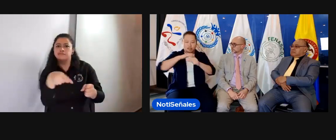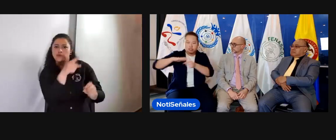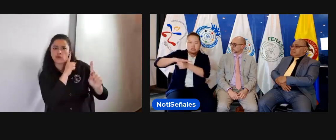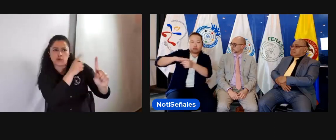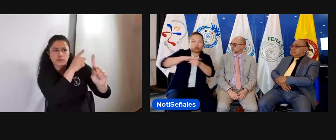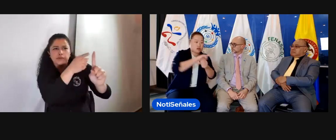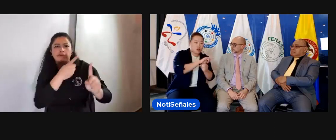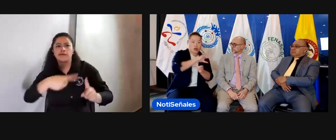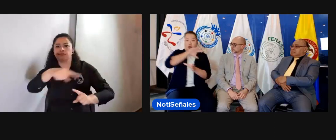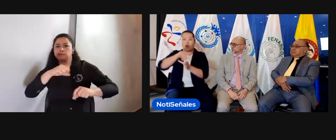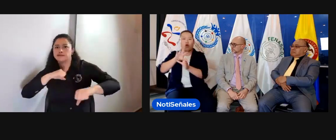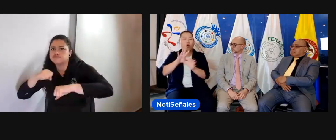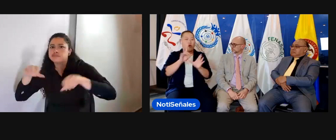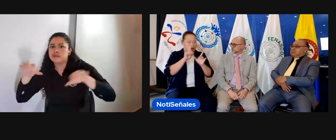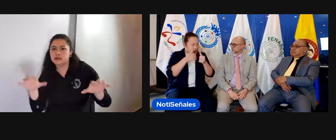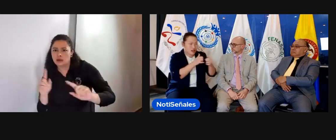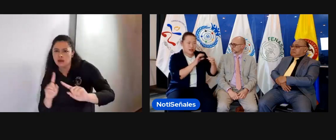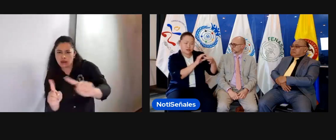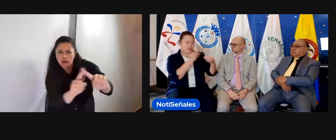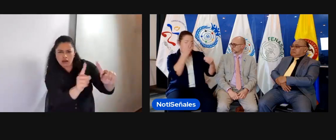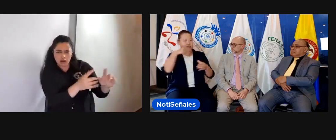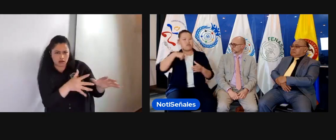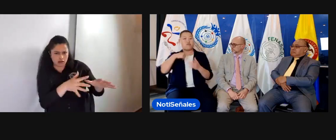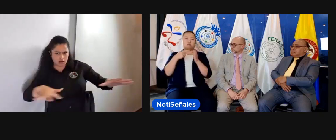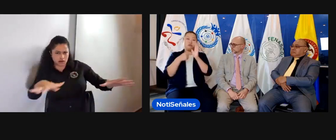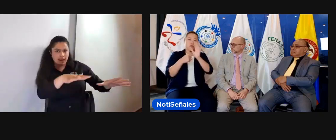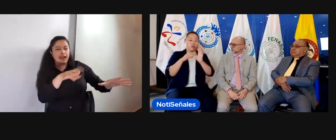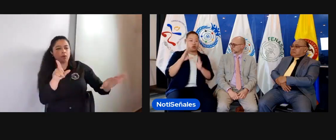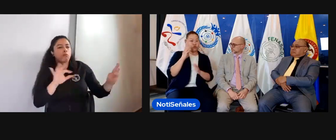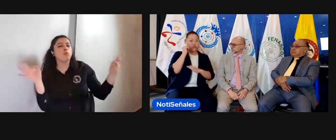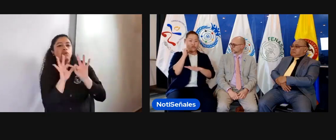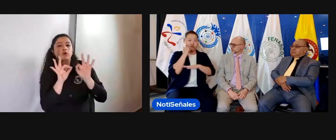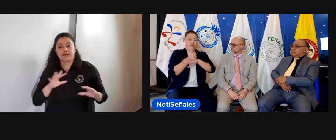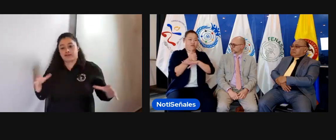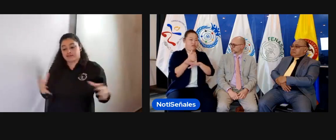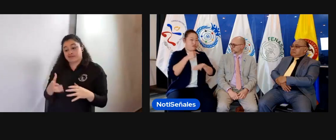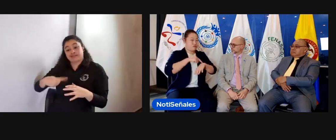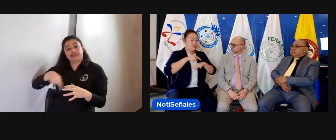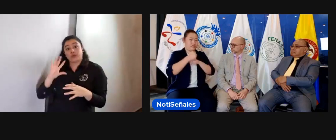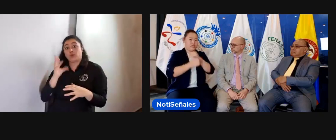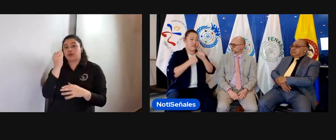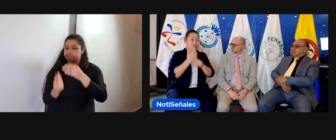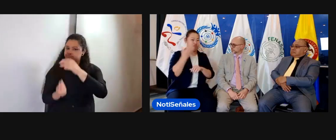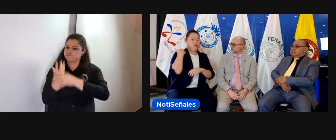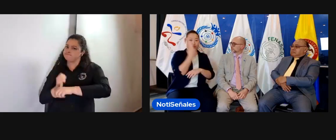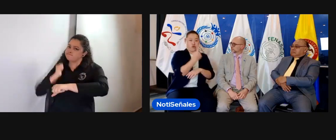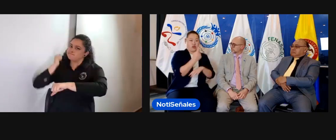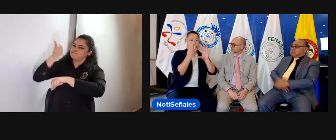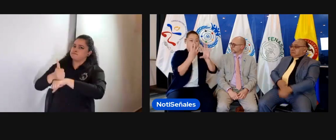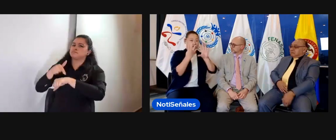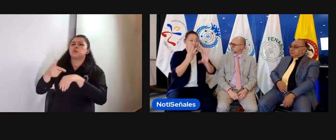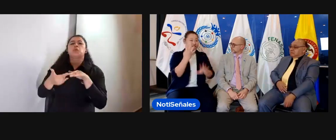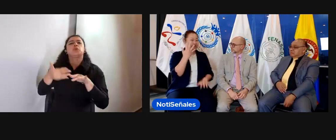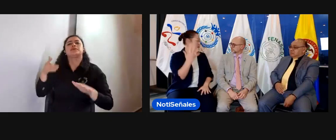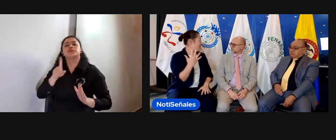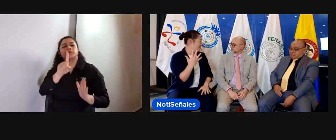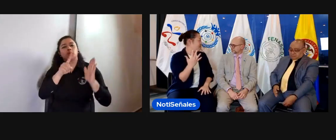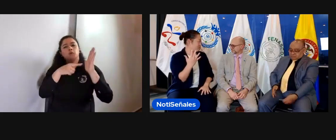de la WFD. Y estamos trabajando de manera mancomunada. ¿De qué manera? De